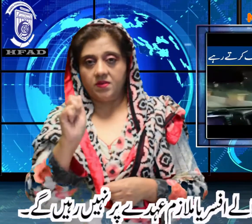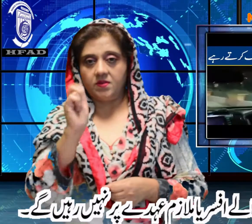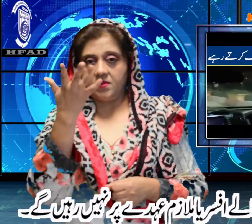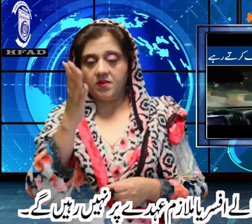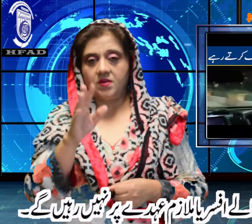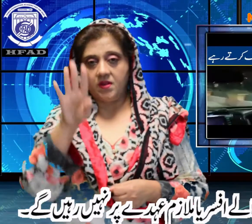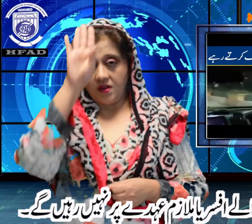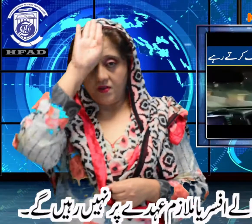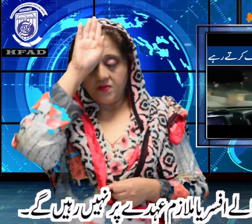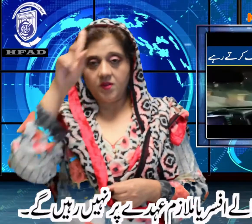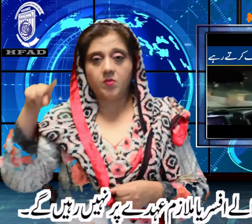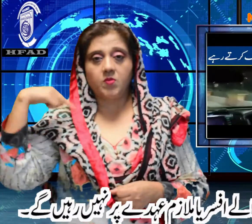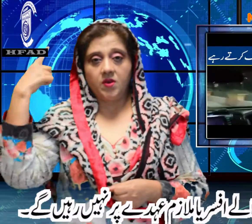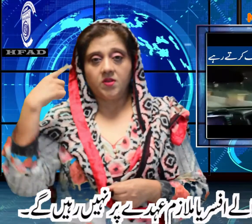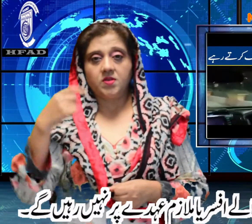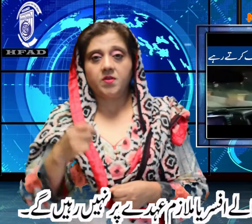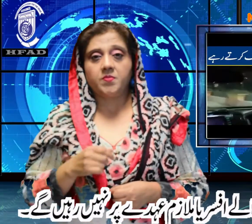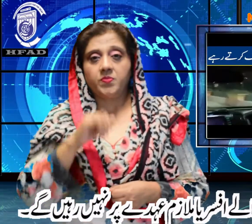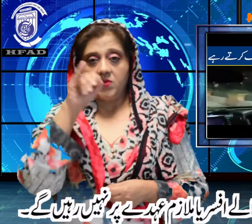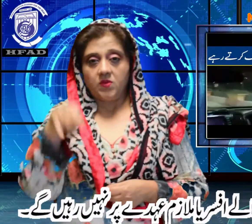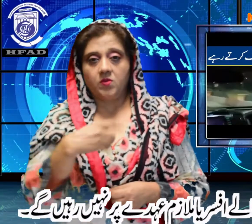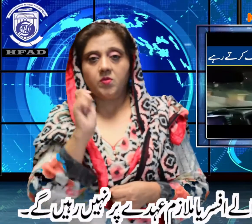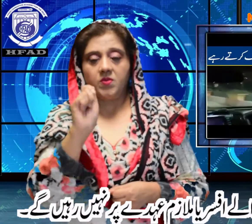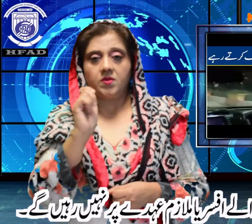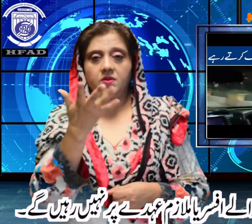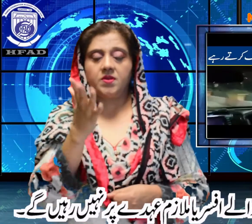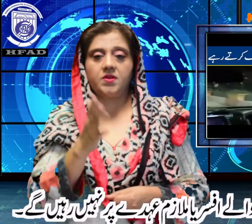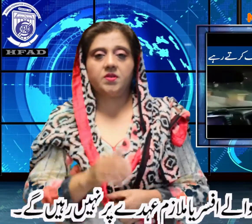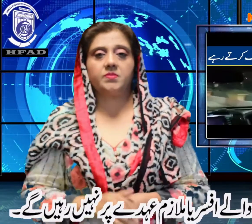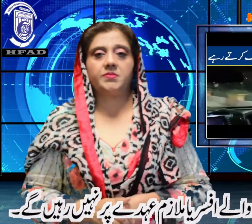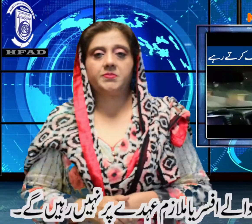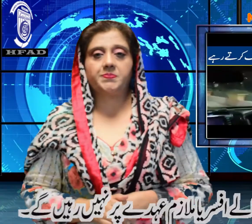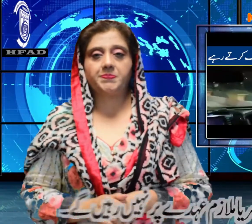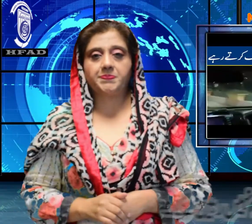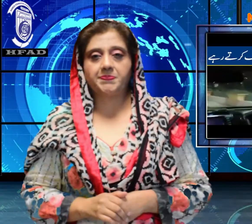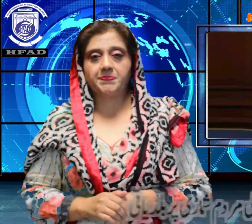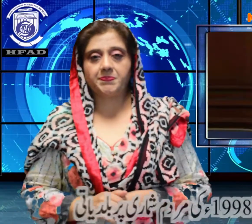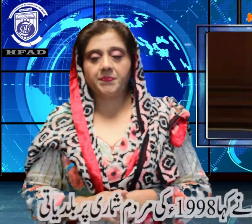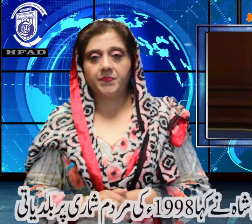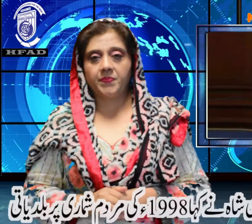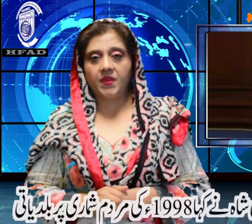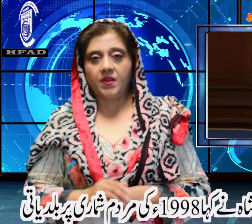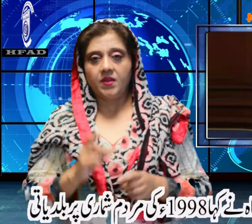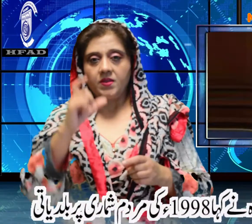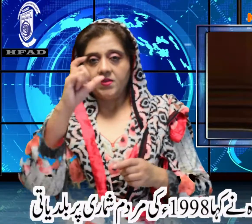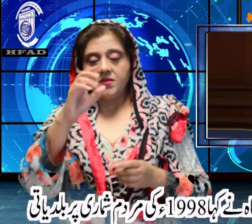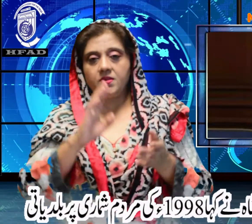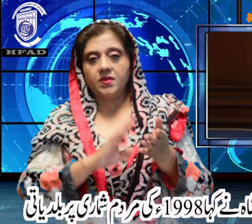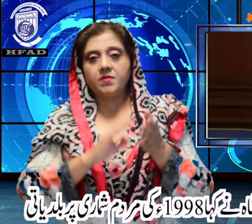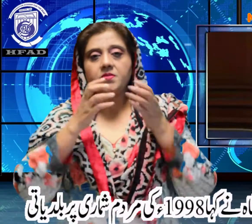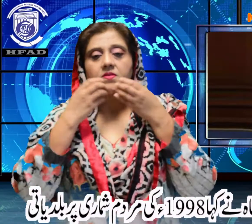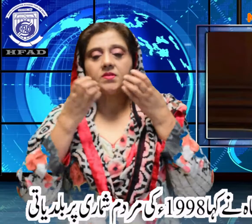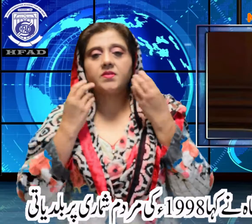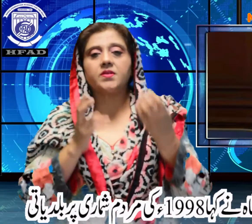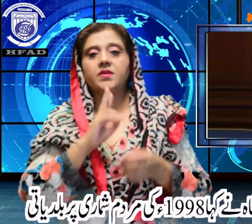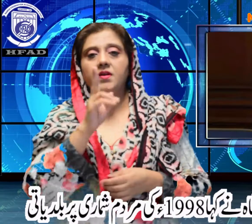ملازم عوضے پر نہیں رہیں گے وزیر اعلیٰ سن مراد علی شاہ نے کہا 1998